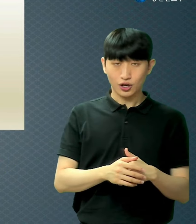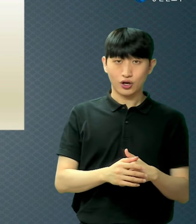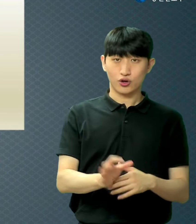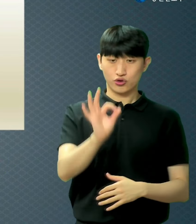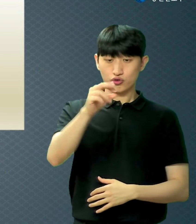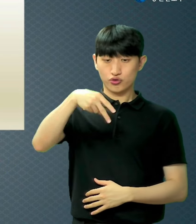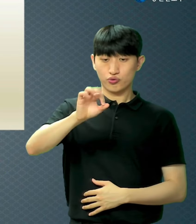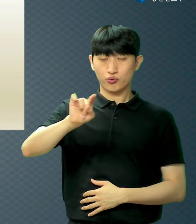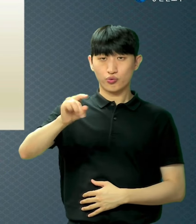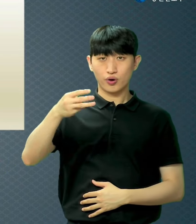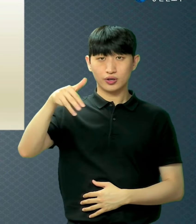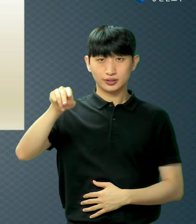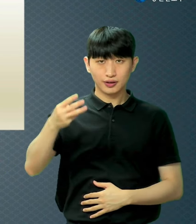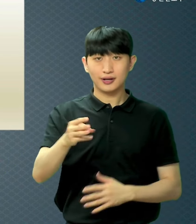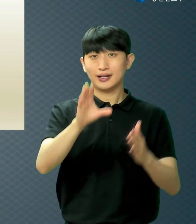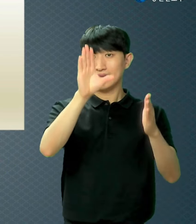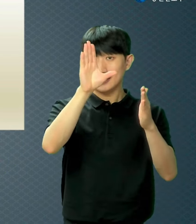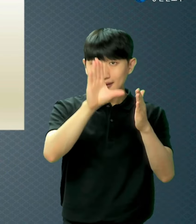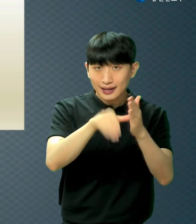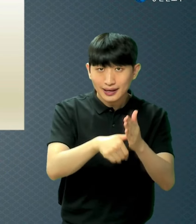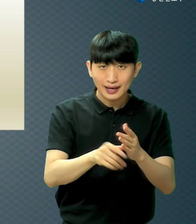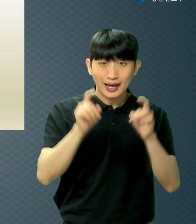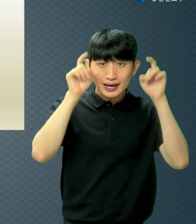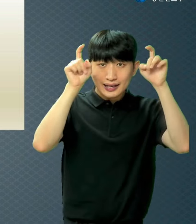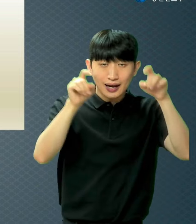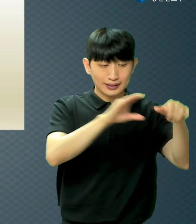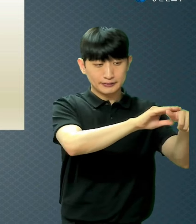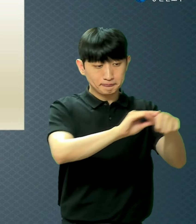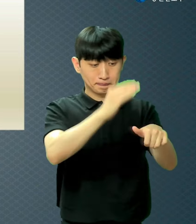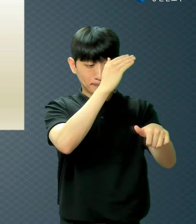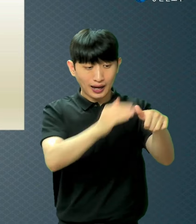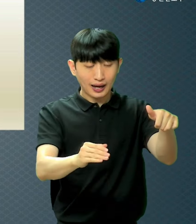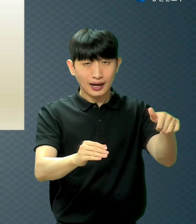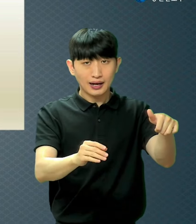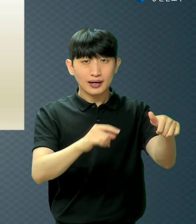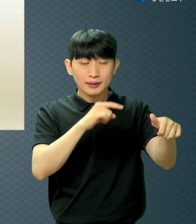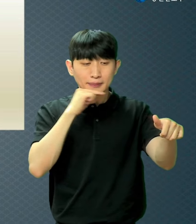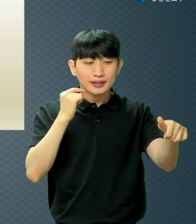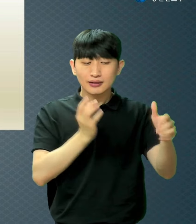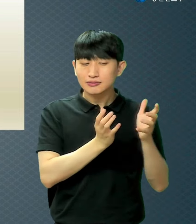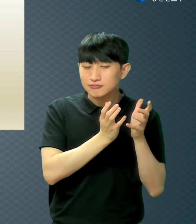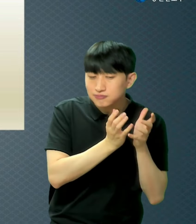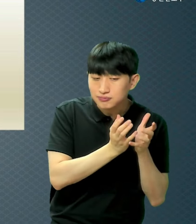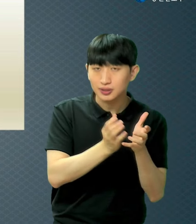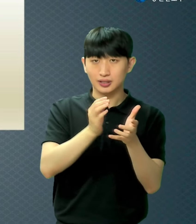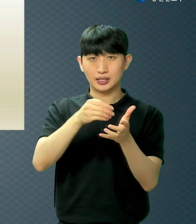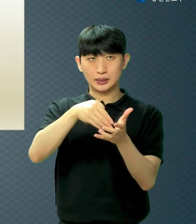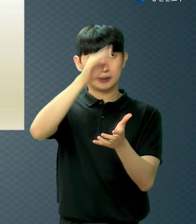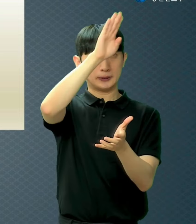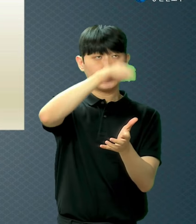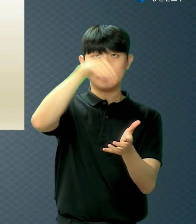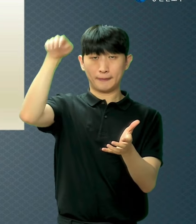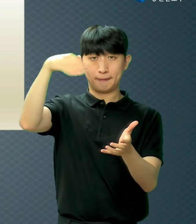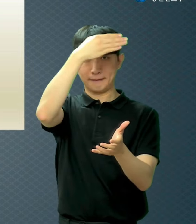좌우 설주 임방에다가 발랐는데 그건 훗날